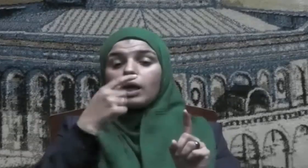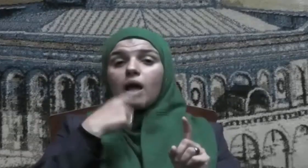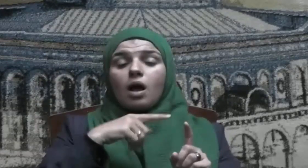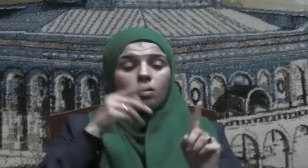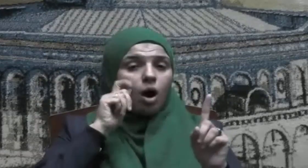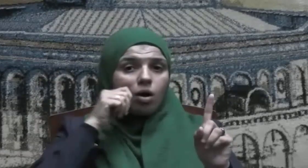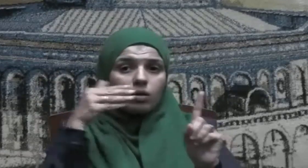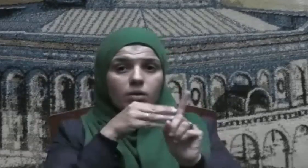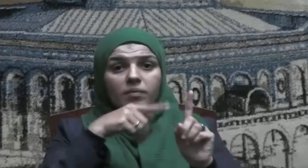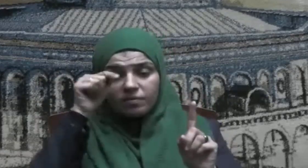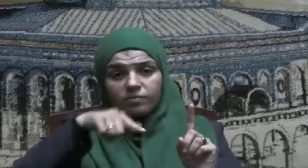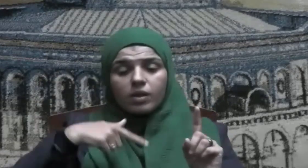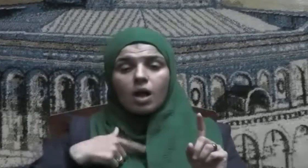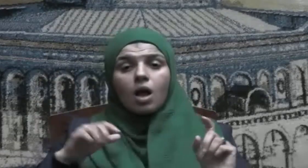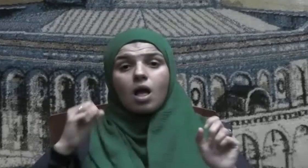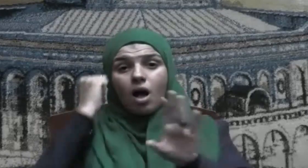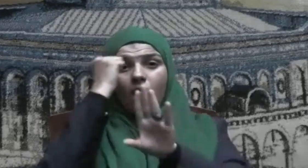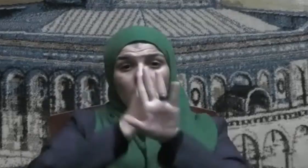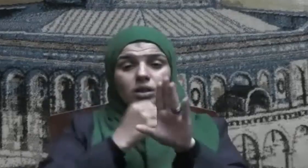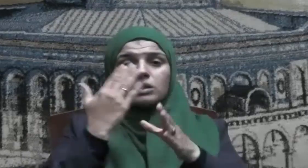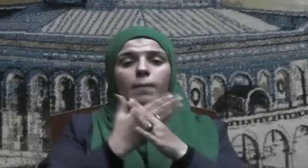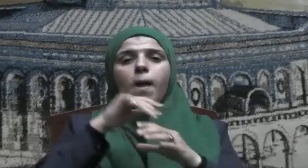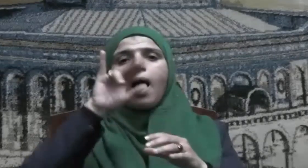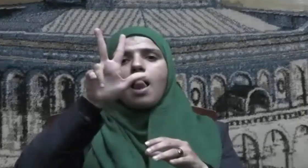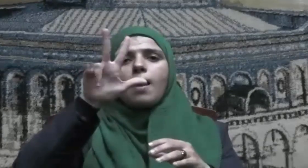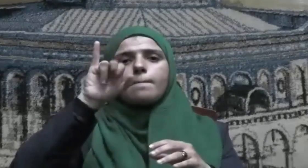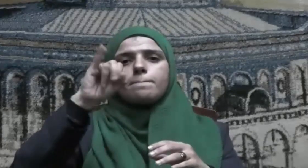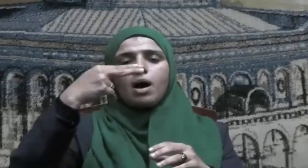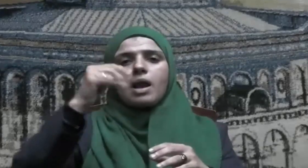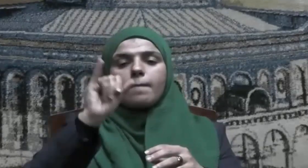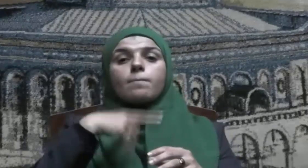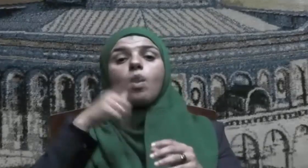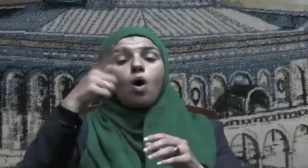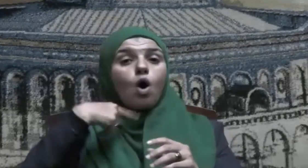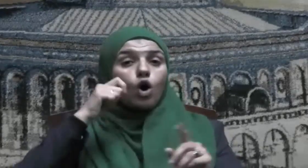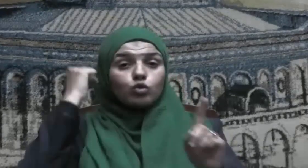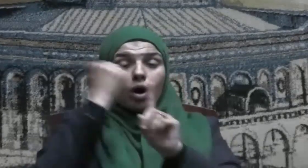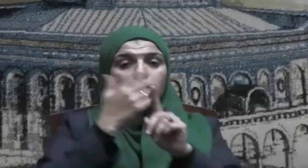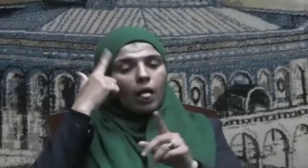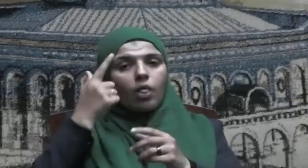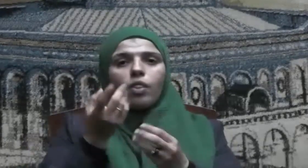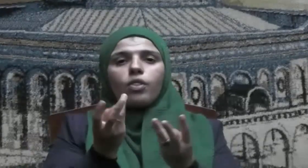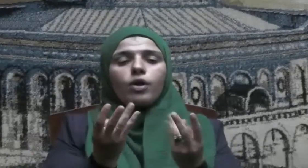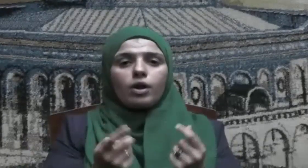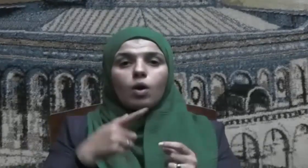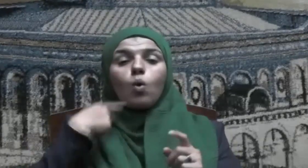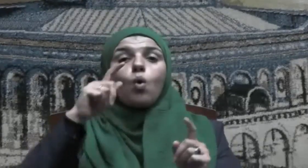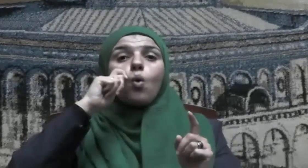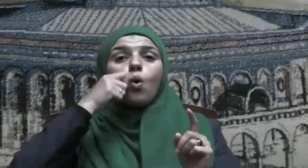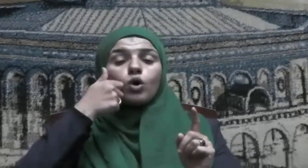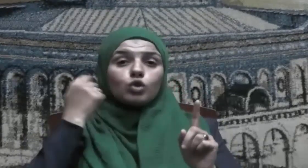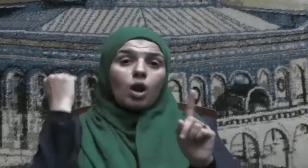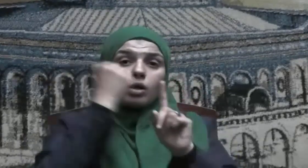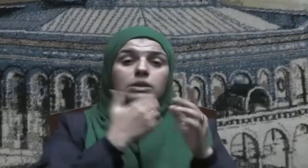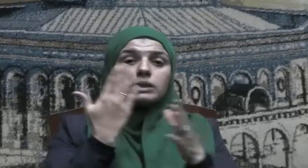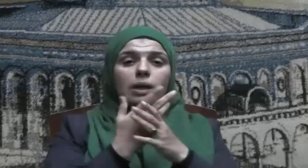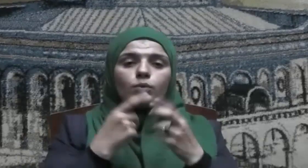يقاتل للمغنى والرجل يقاتل للذكر والرجل يقاتل ليرعى مكانه